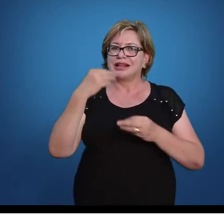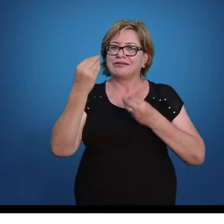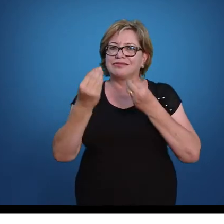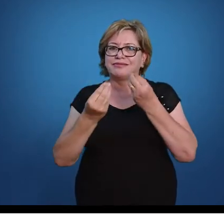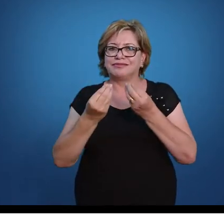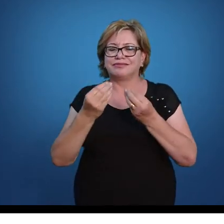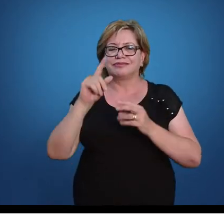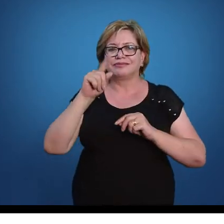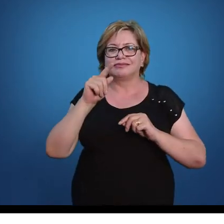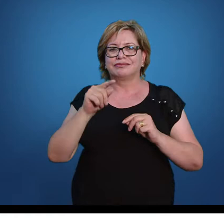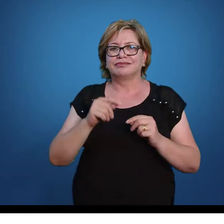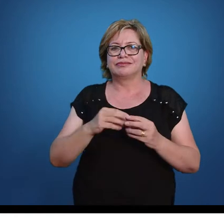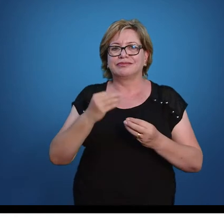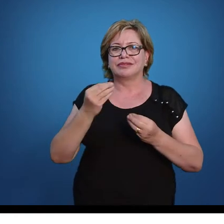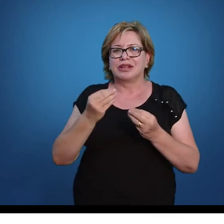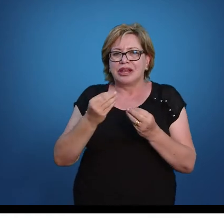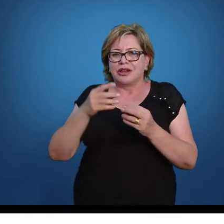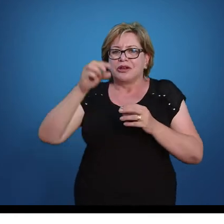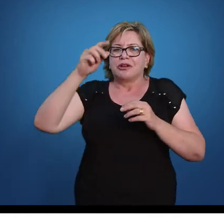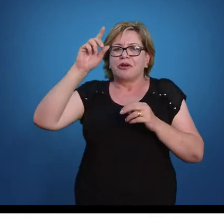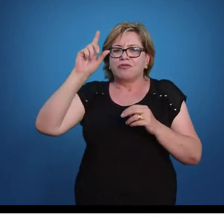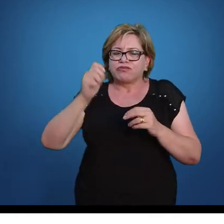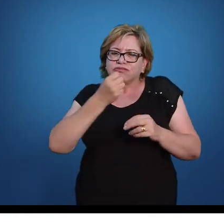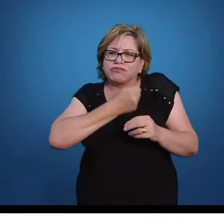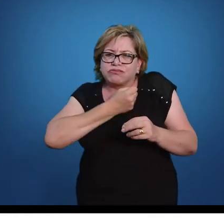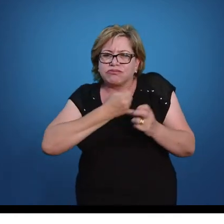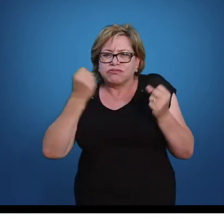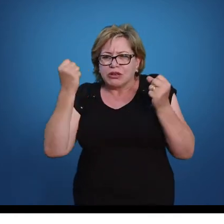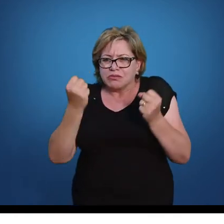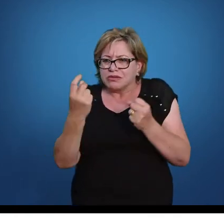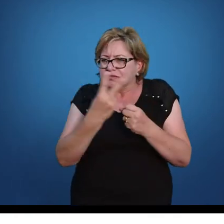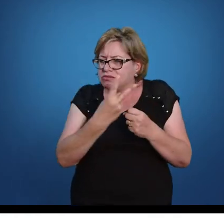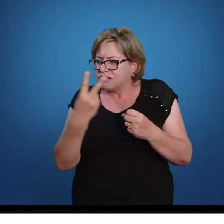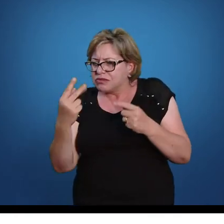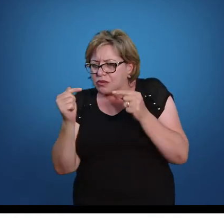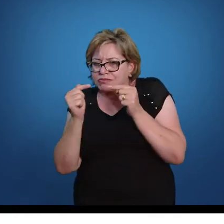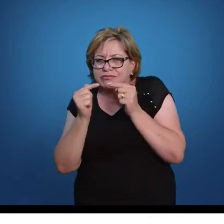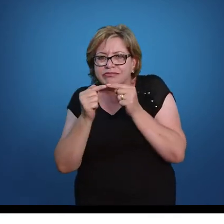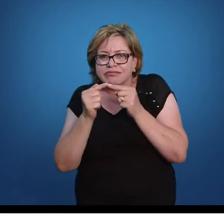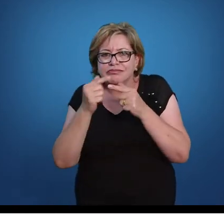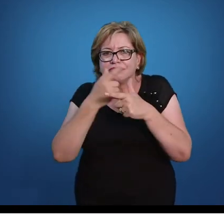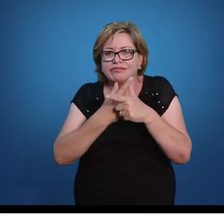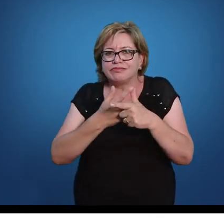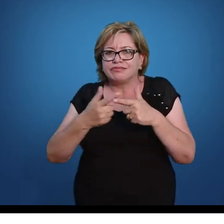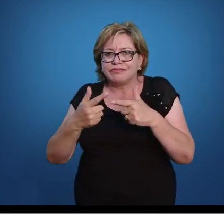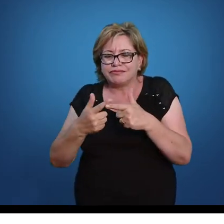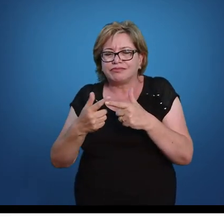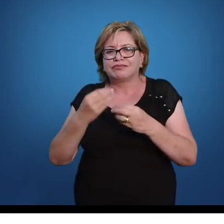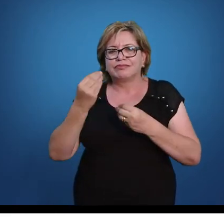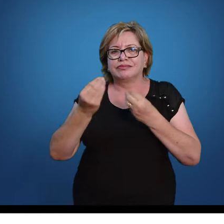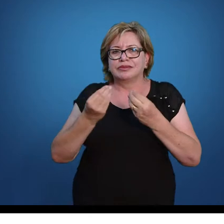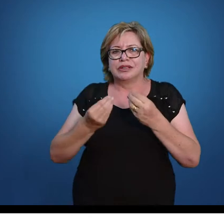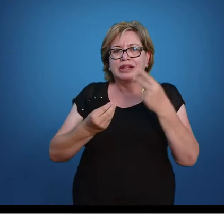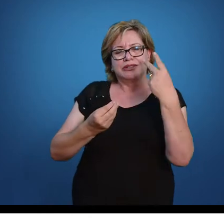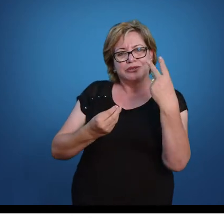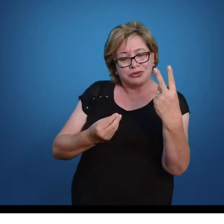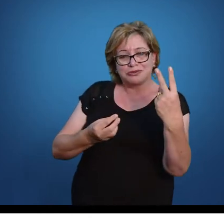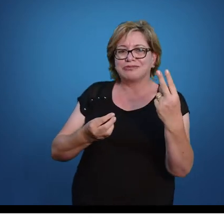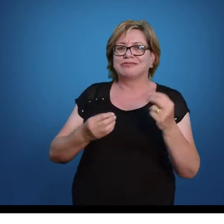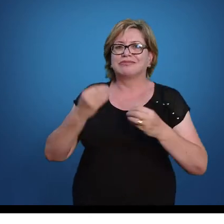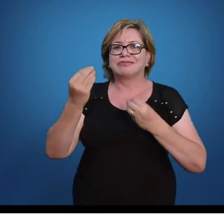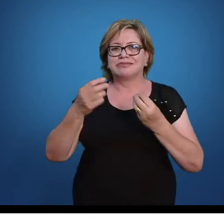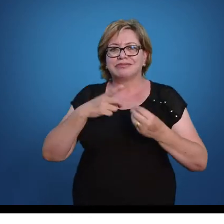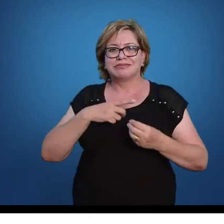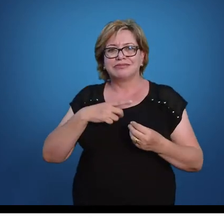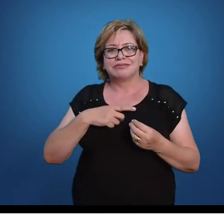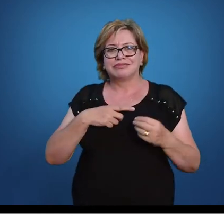comum nada mais é do que o menor número possível que eu encontre, que ele divida tanto o número 2, que